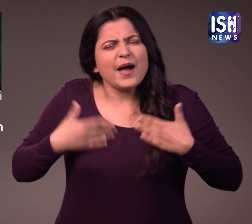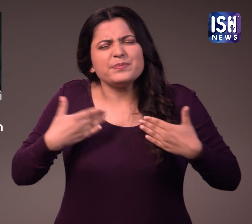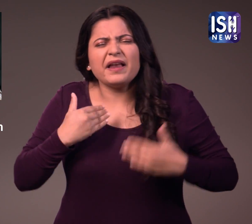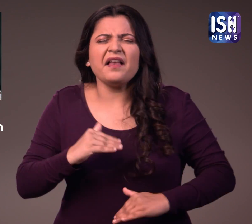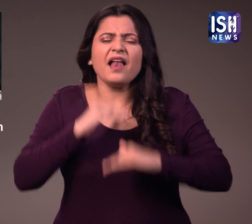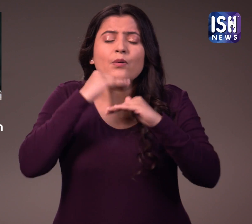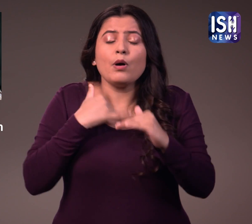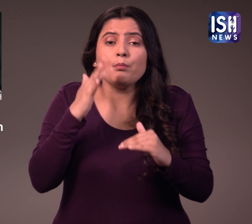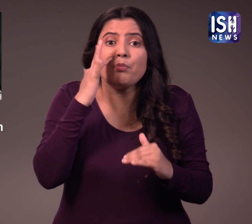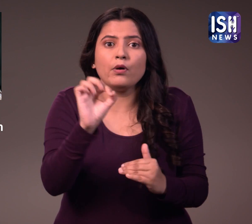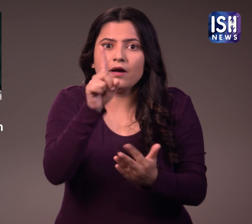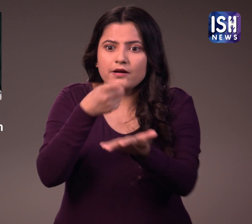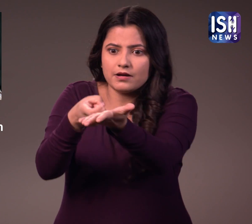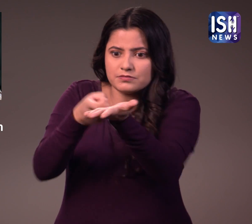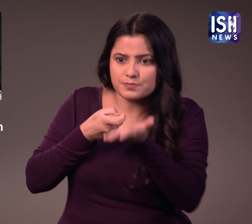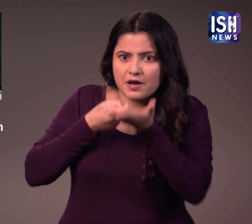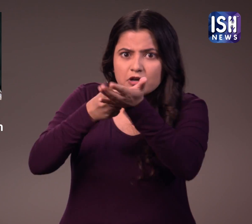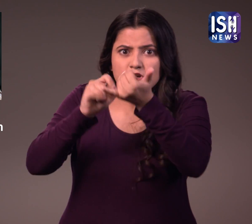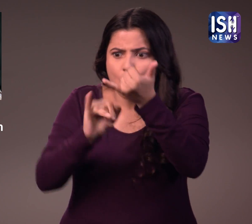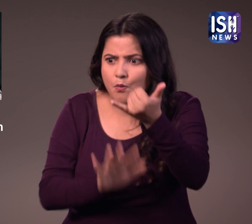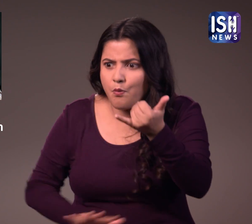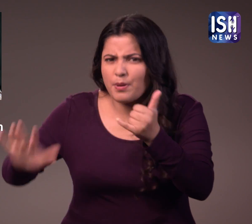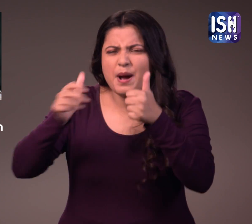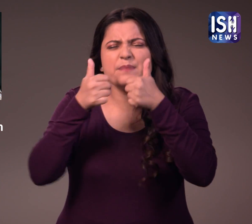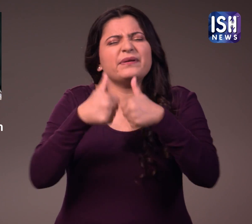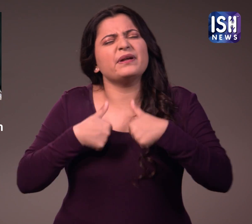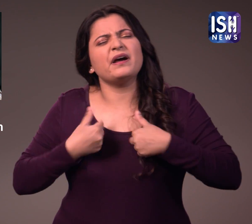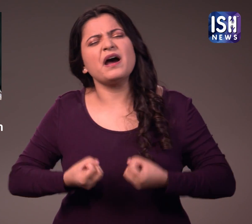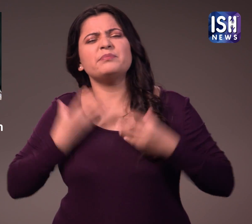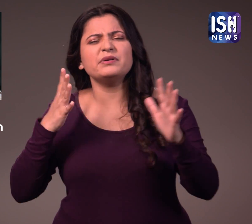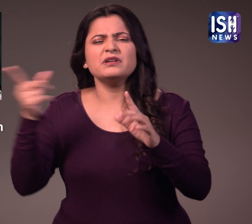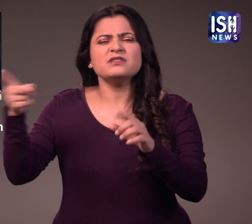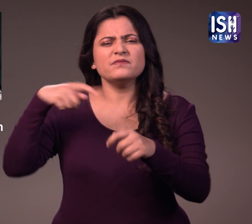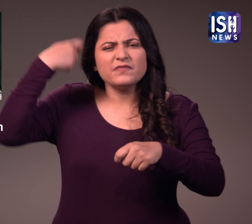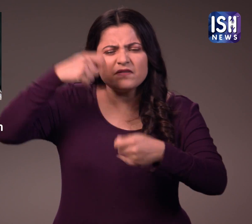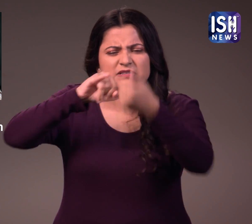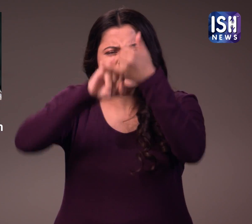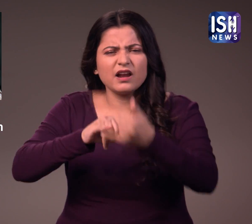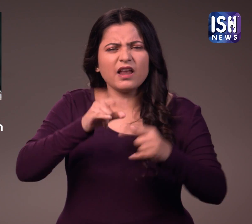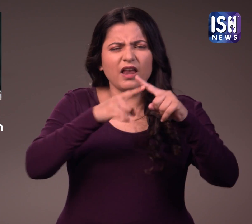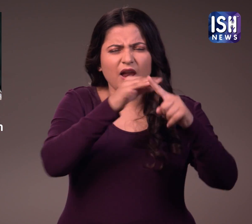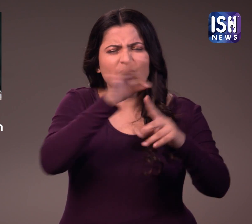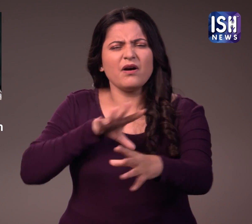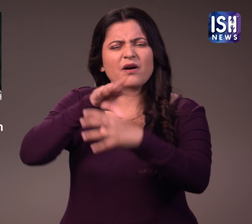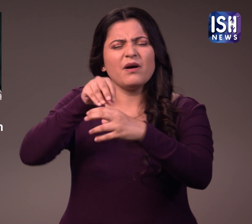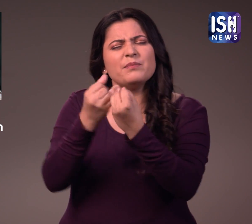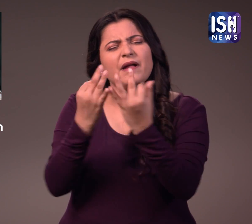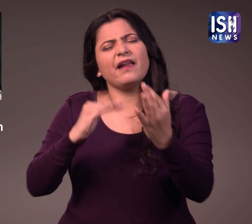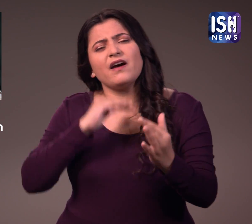उनके लिए यहां प्यार और सम्मान ही काफी है और टॉलिवुड में ही रहना चाते हैं